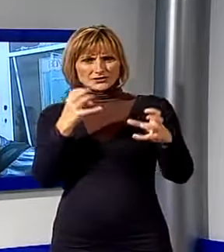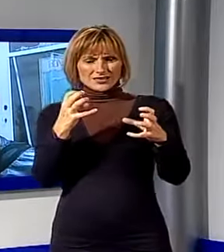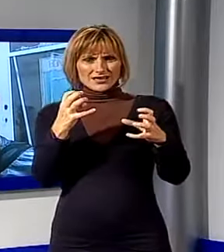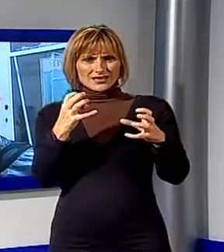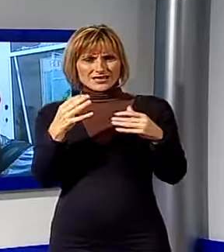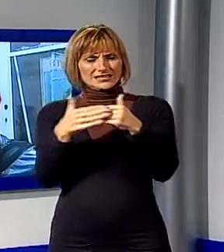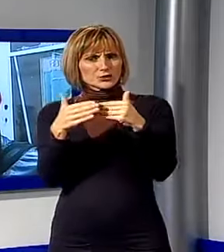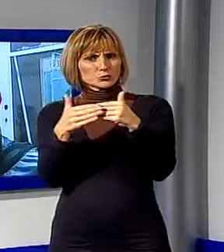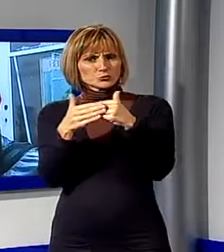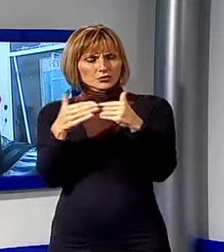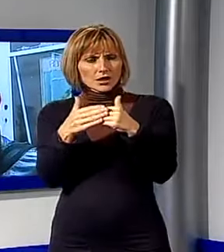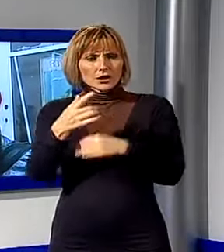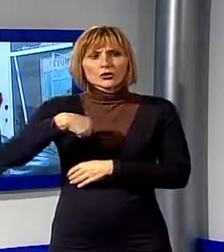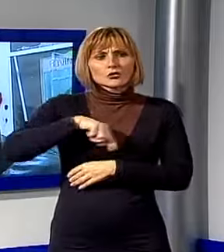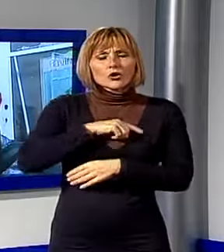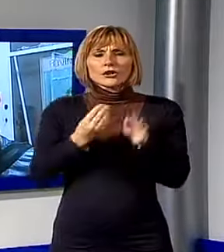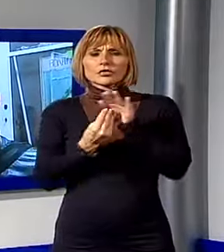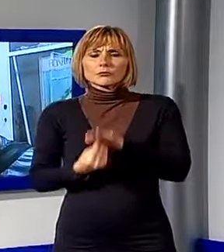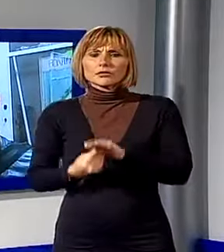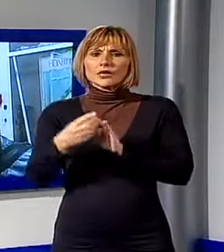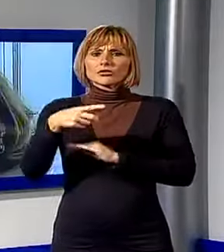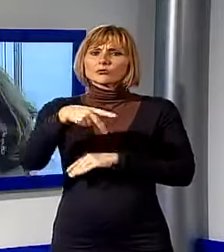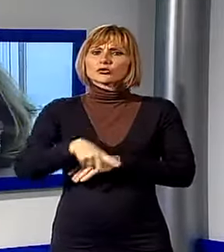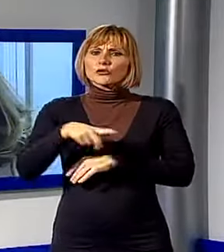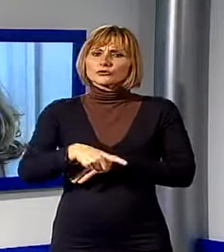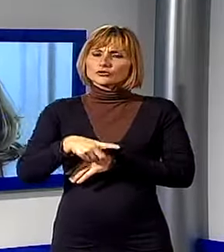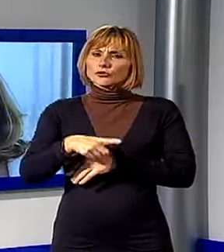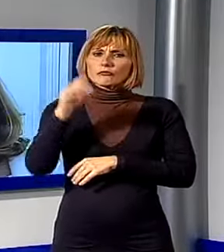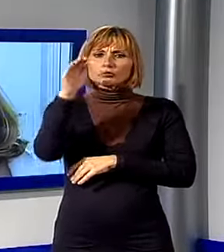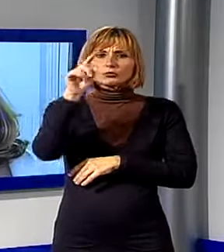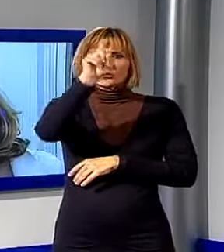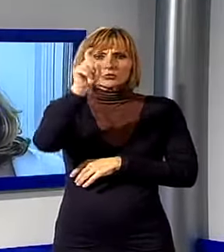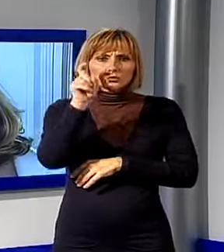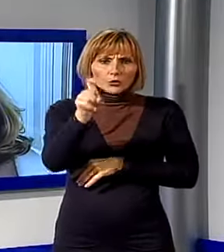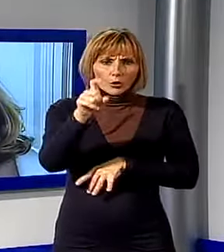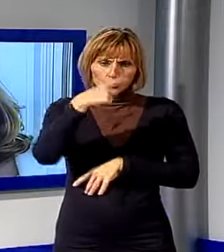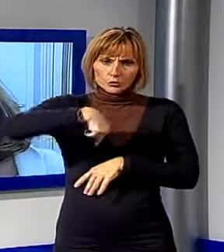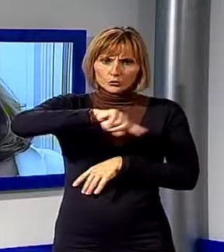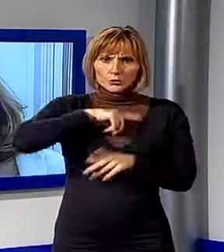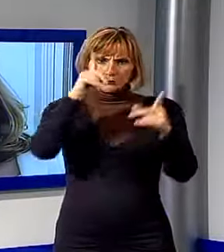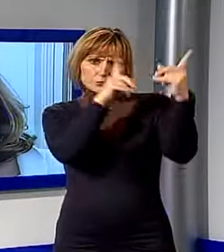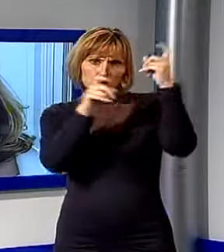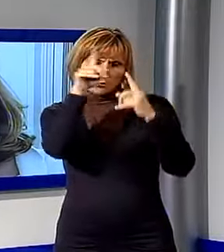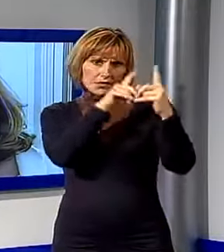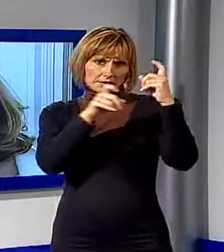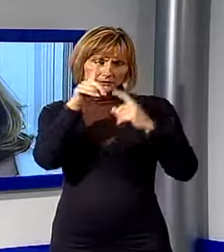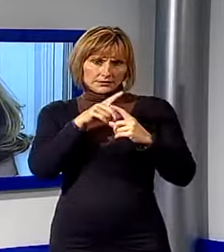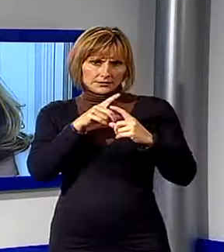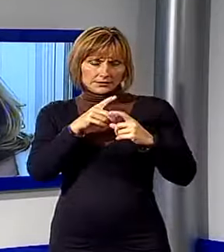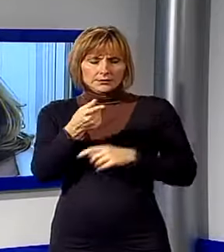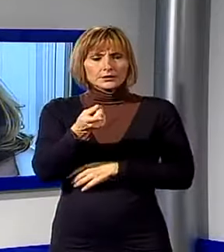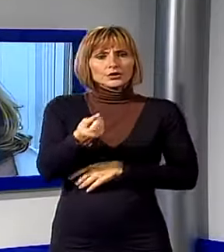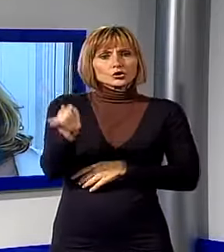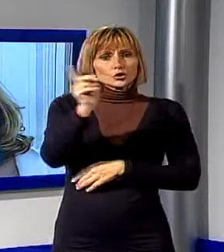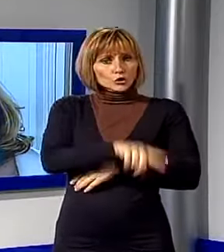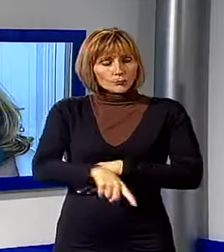lavoratori, dei dipendenti della provincia, quindi siamo molto preoccupati. Noi domani cominciamo un presidio fuori